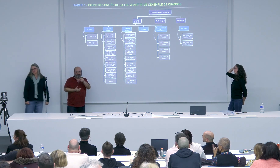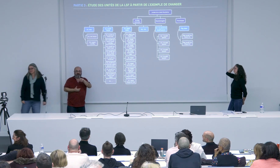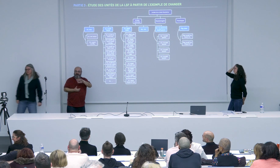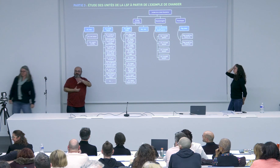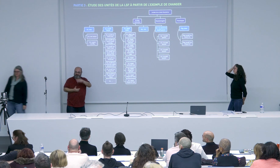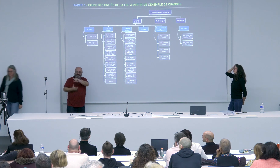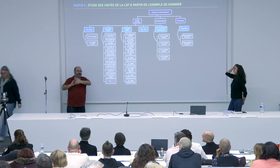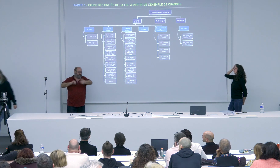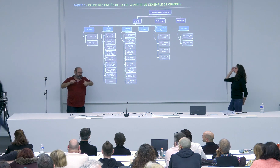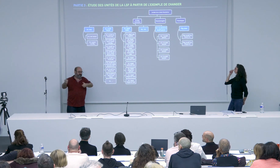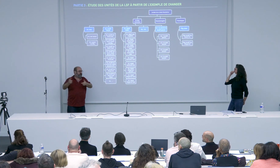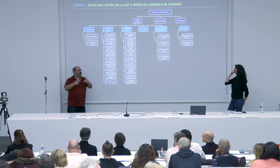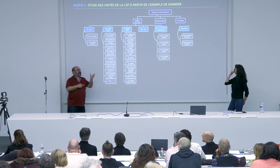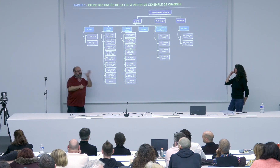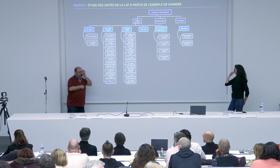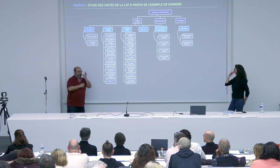suivantes